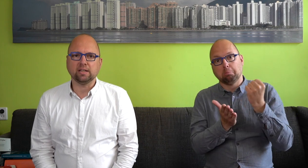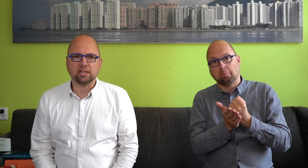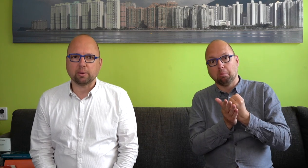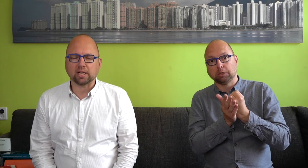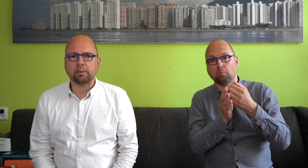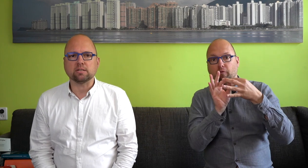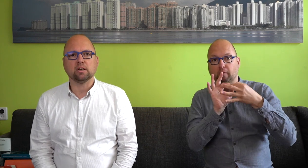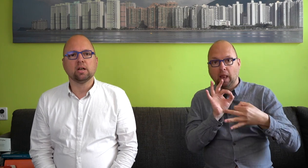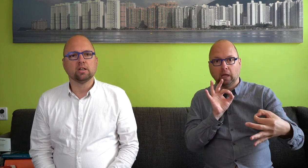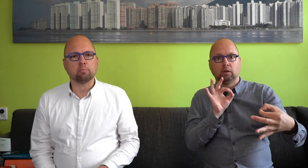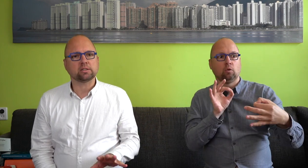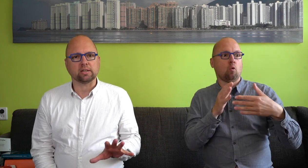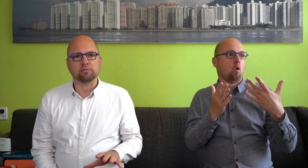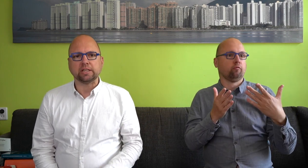indienen bij de gemeente, dan mag dat in het Fries.